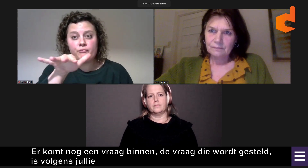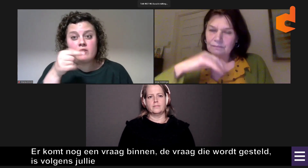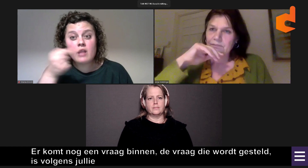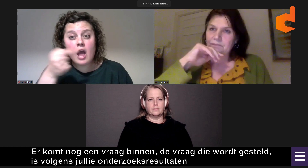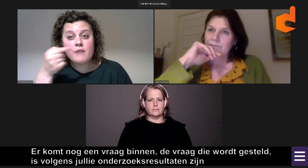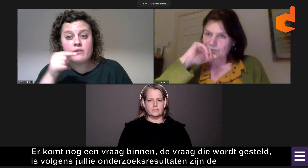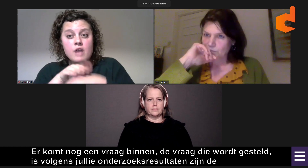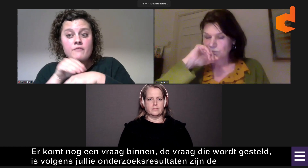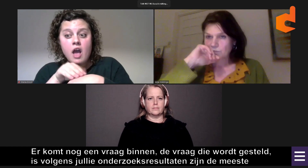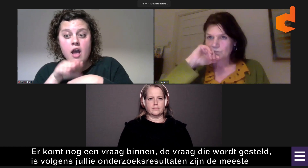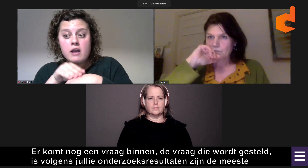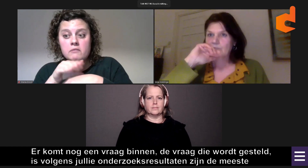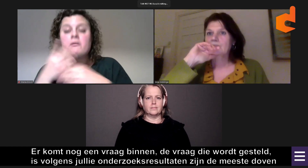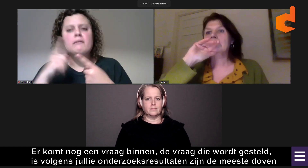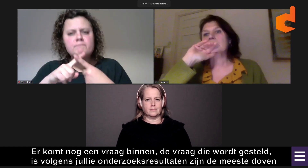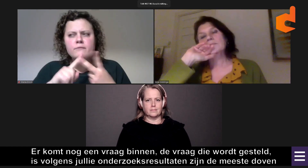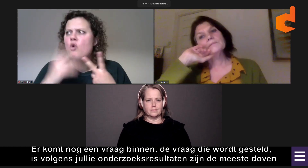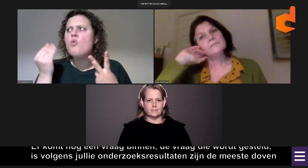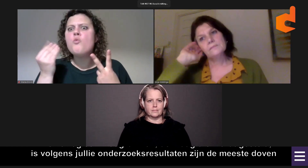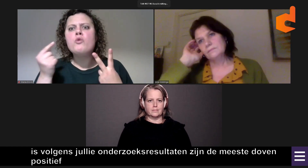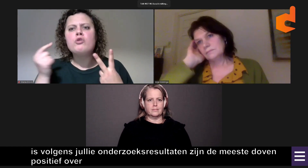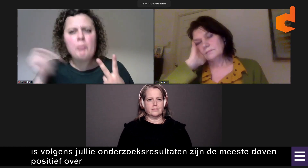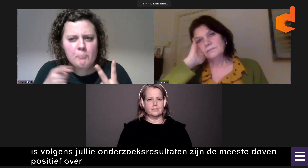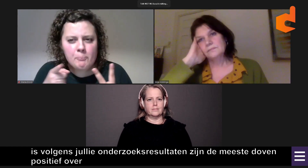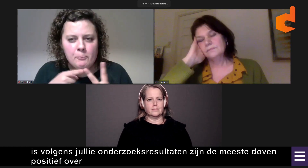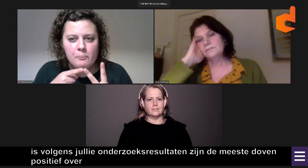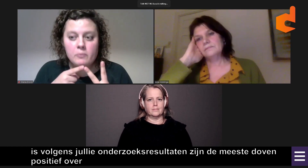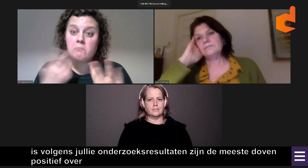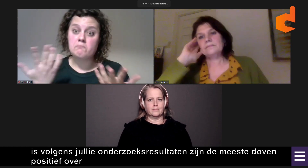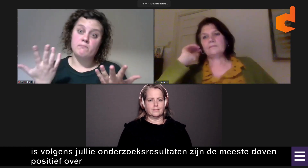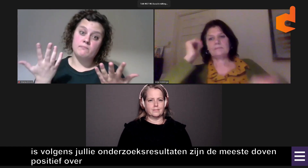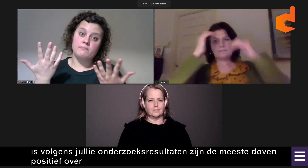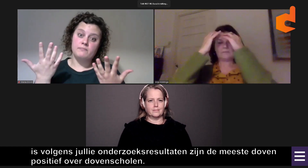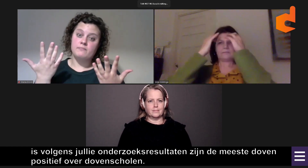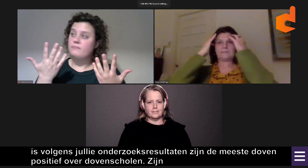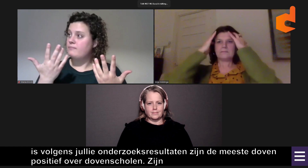Maar ik ben benieuwd of er ook negatieve ervaringen zijn en hoe komt dat?